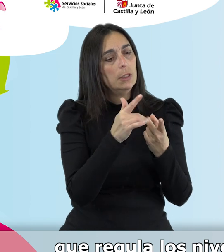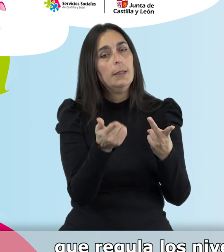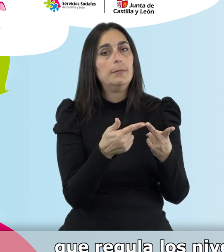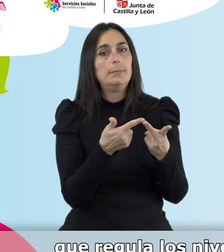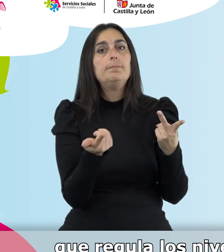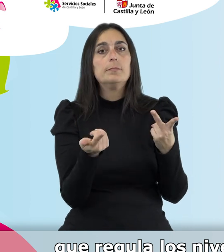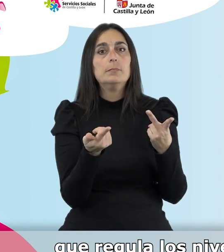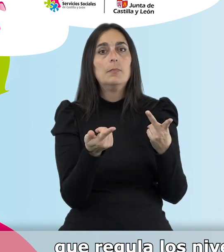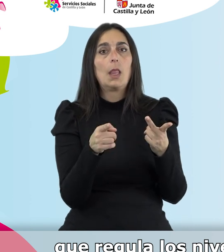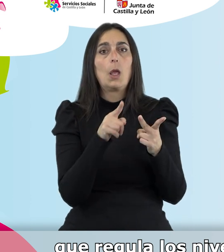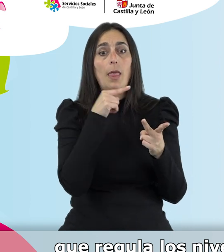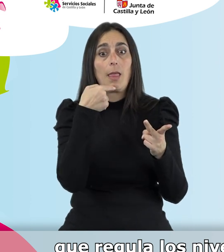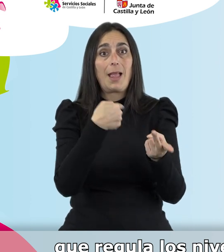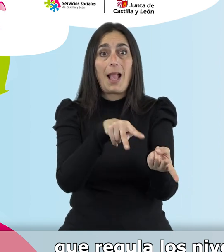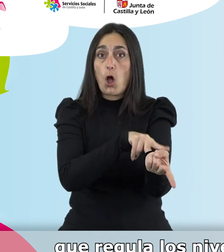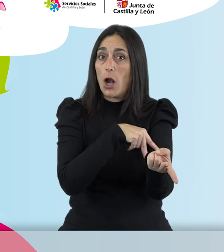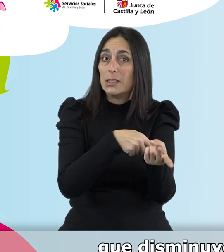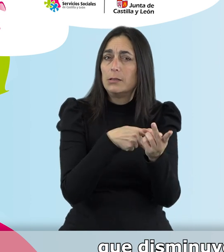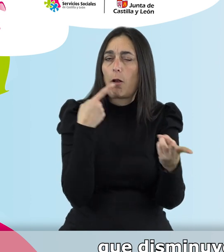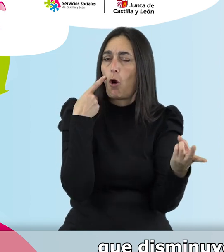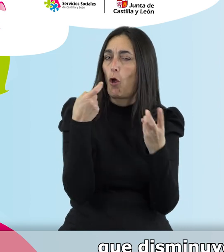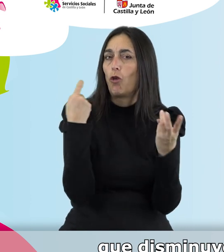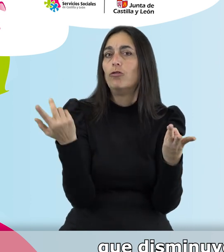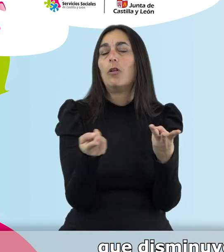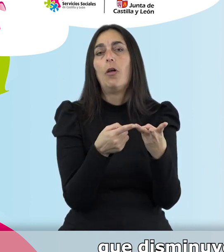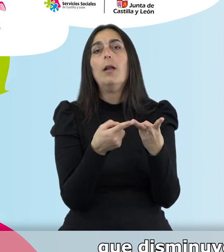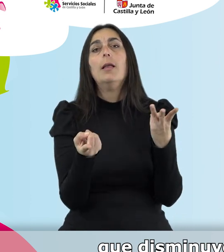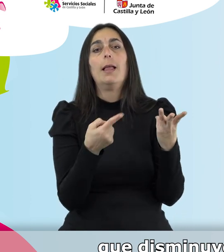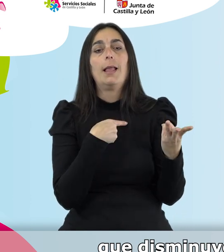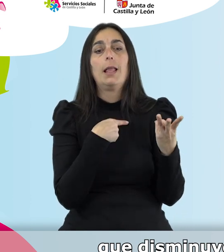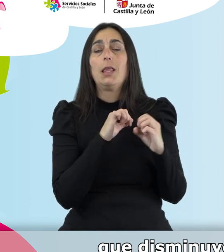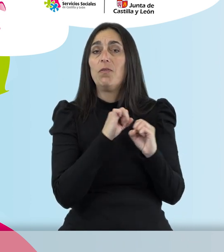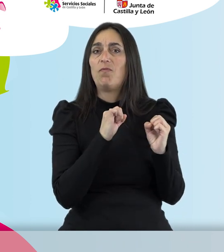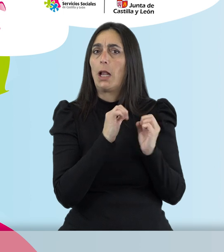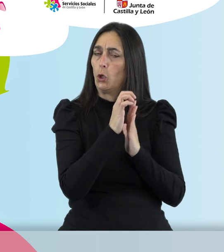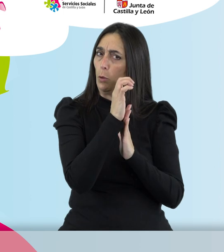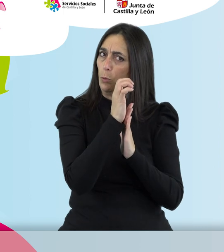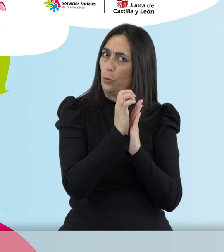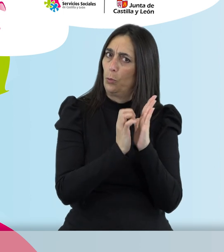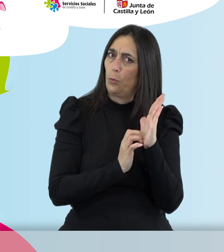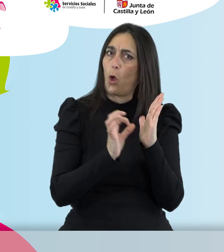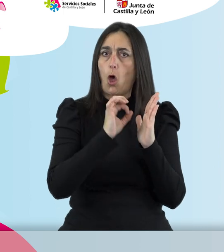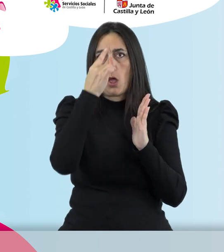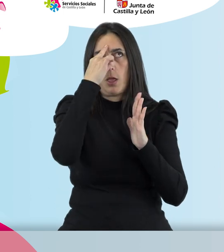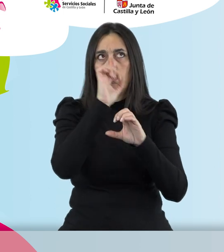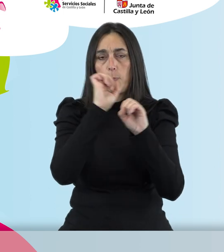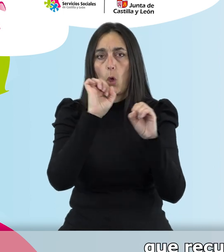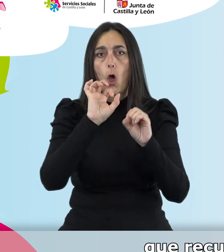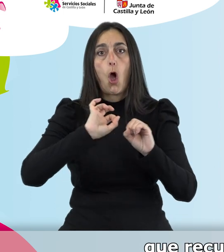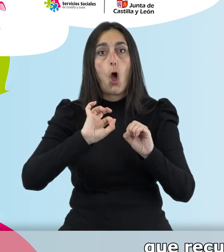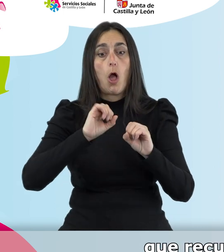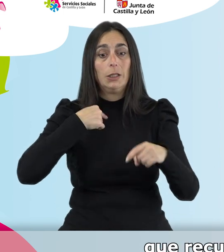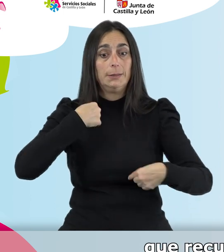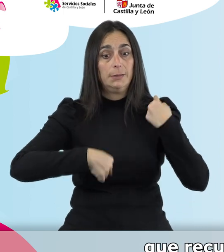el que regula los niveles de glucosa y de colesterol, que disminuye el riesgo de infarto de miocardio, de infarto cerebral y de trombosis,